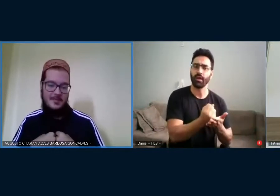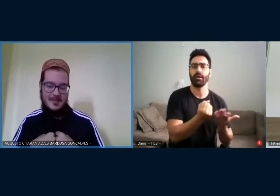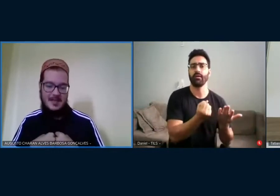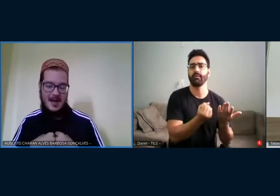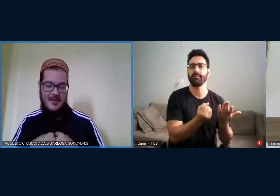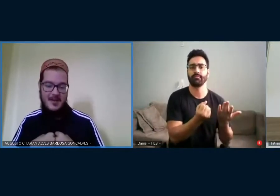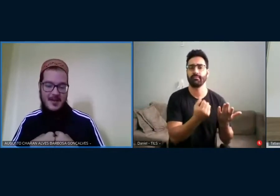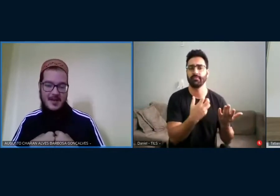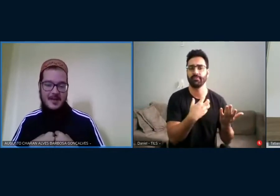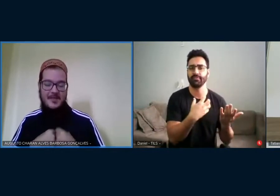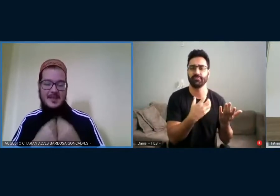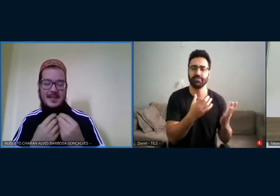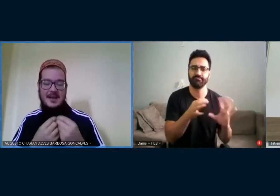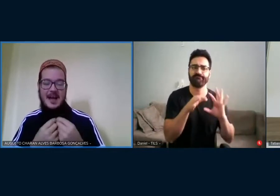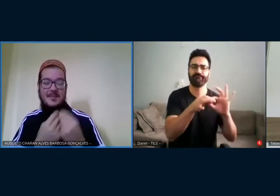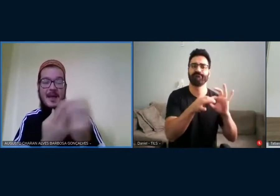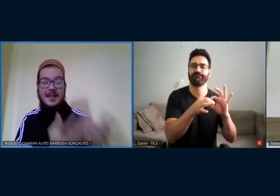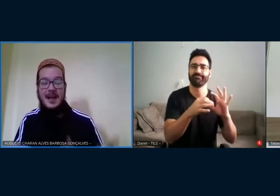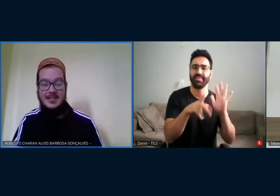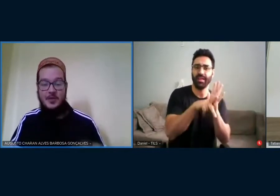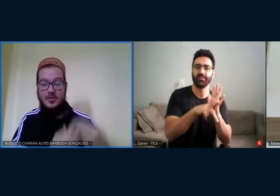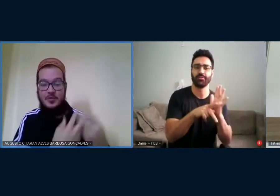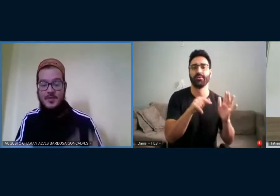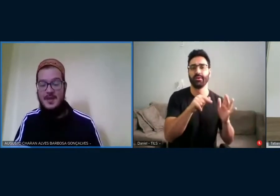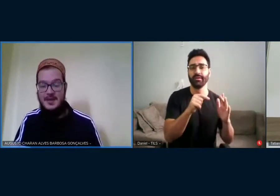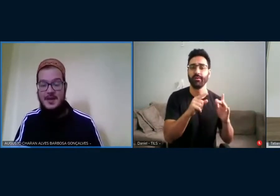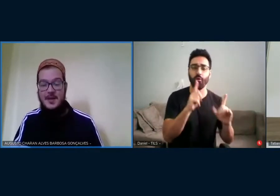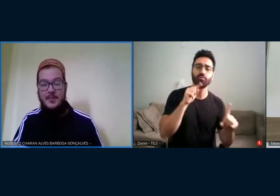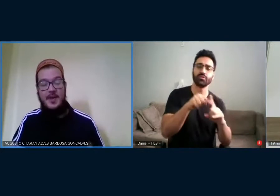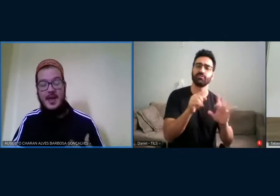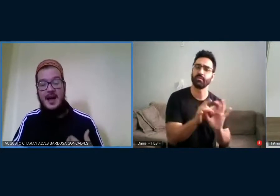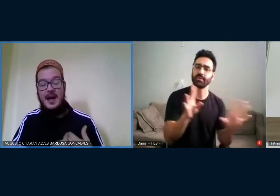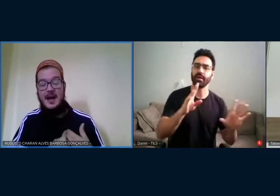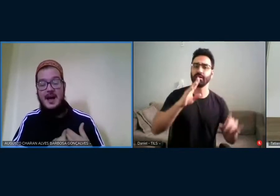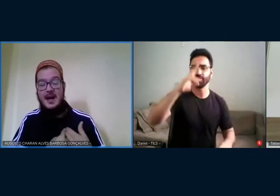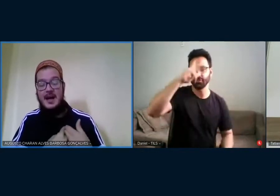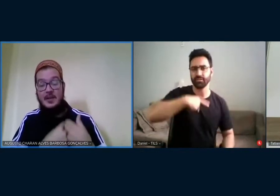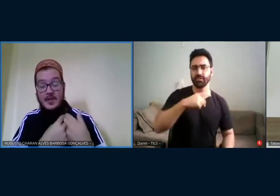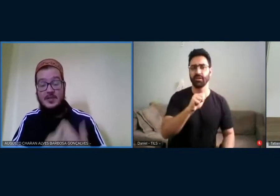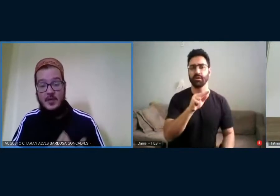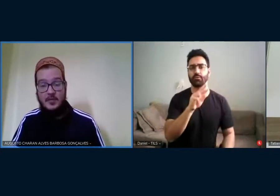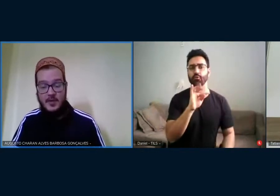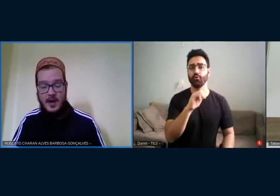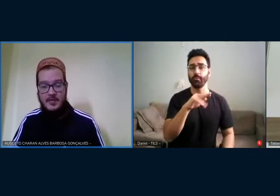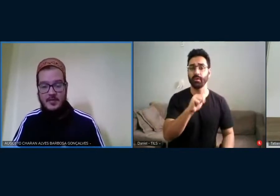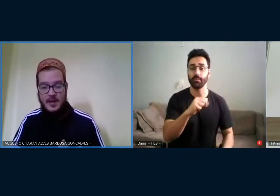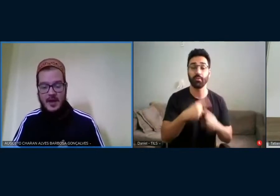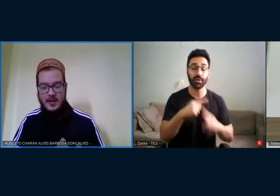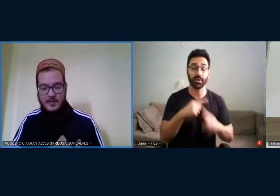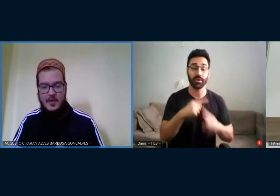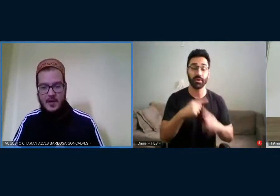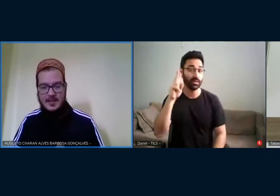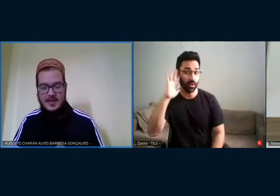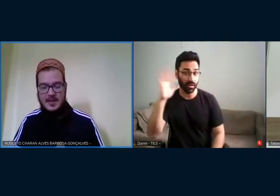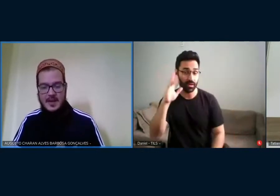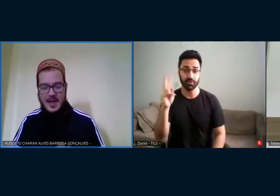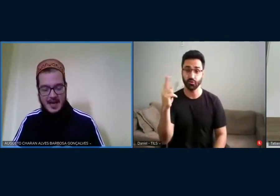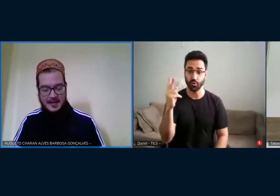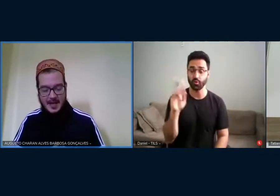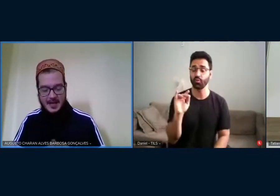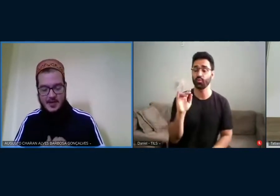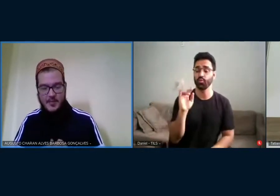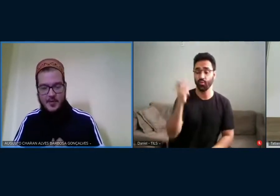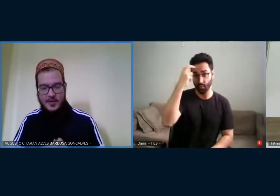comportamento musical que visa a liberdade, a autonomia, porque a teoria histórico-cultural do Vygotsky